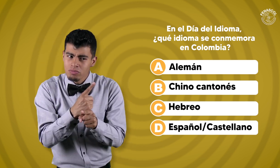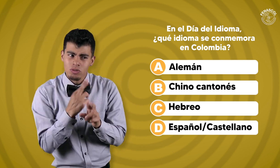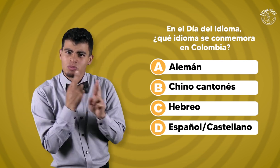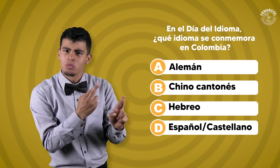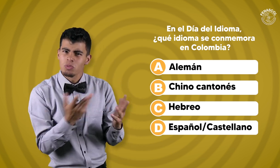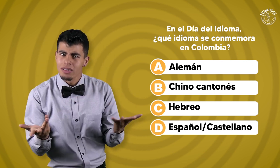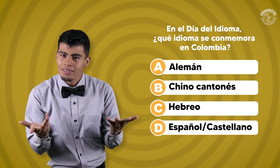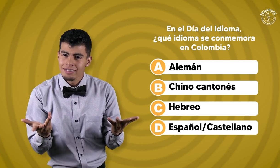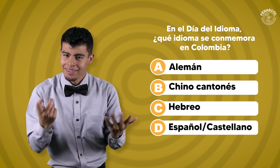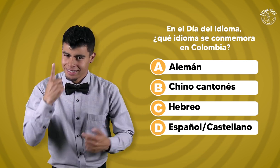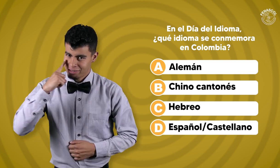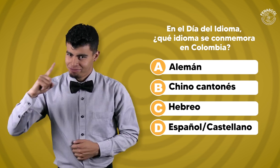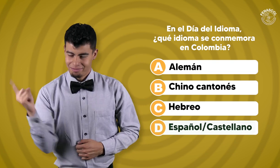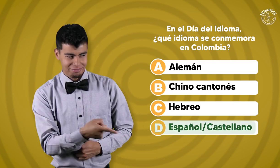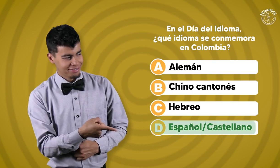La respuesta correcta es esta.